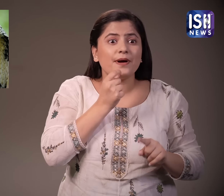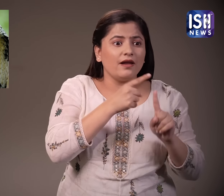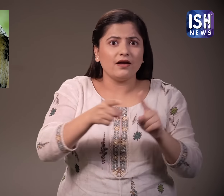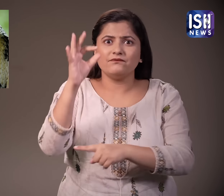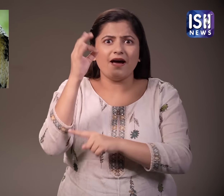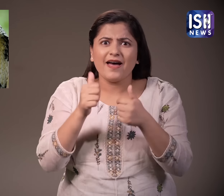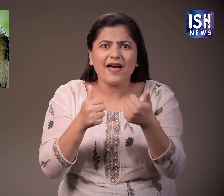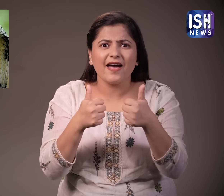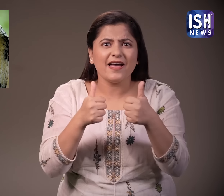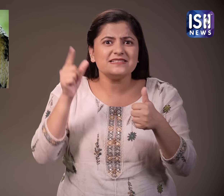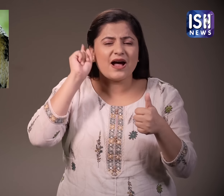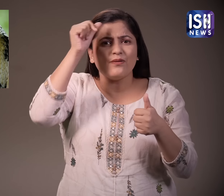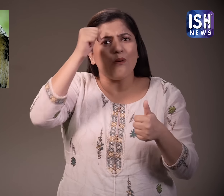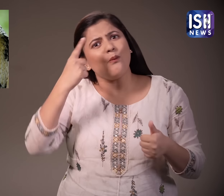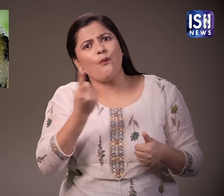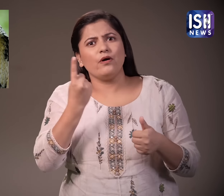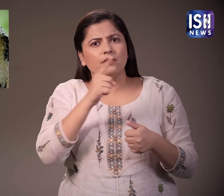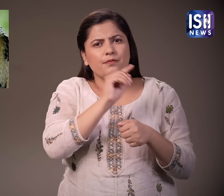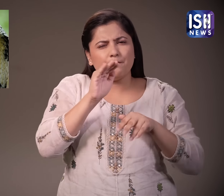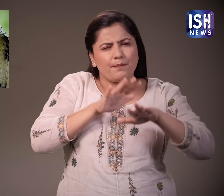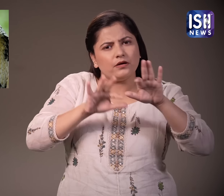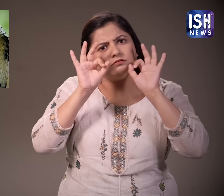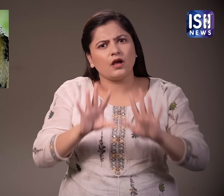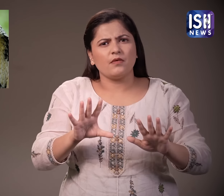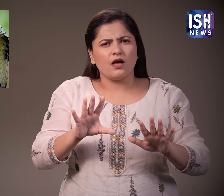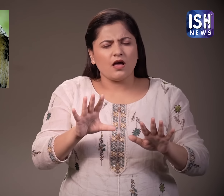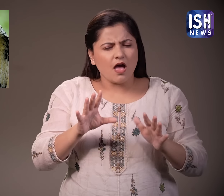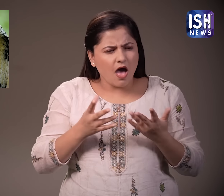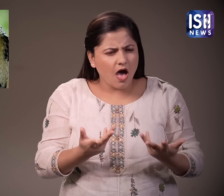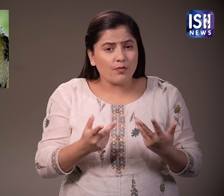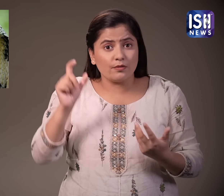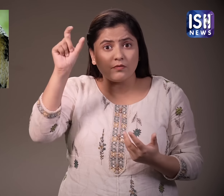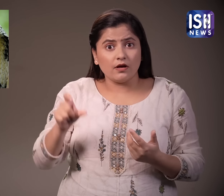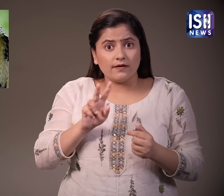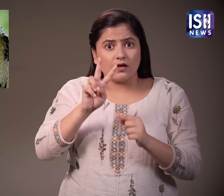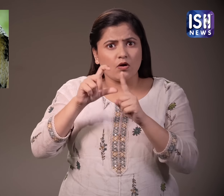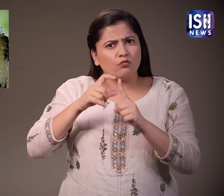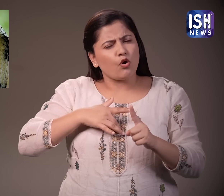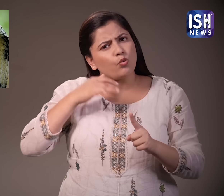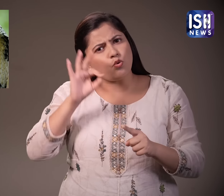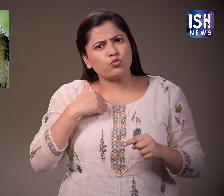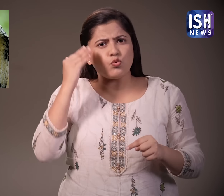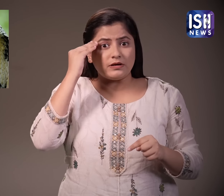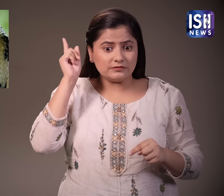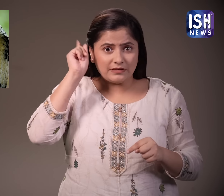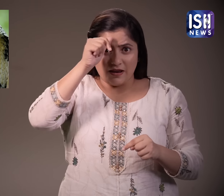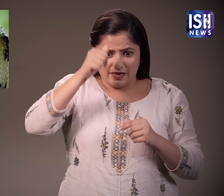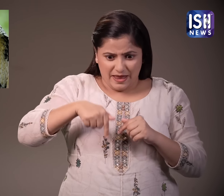सप्ता के दोरान ऐसा नहीं होता केवल सप्ता आंथ पर सप्ता आंथ में 3